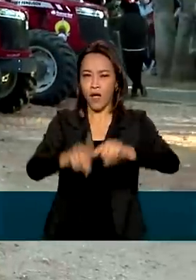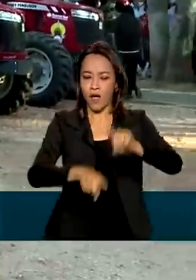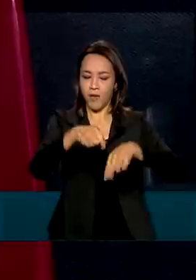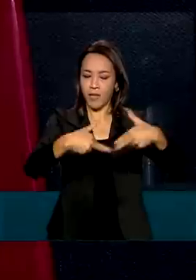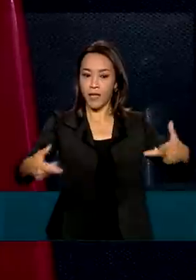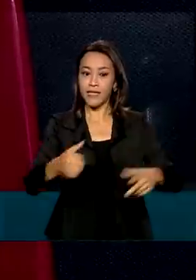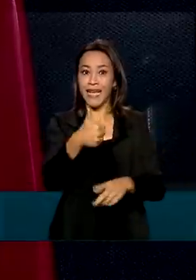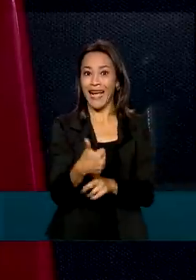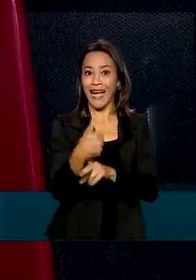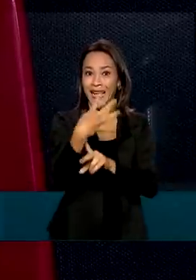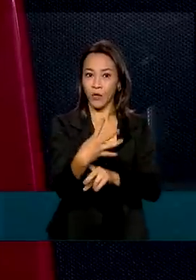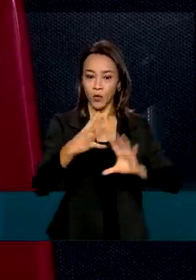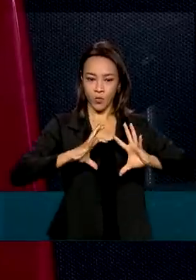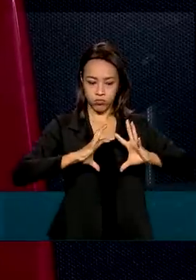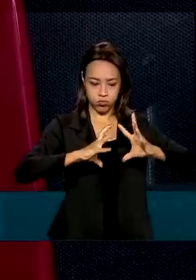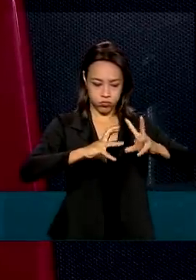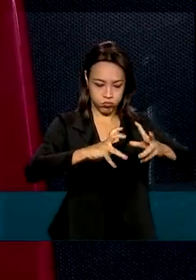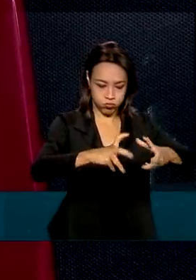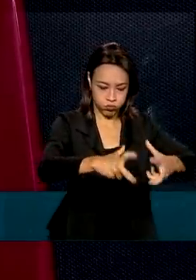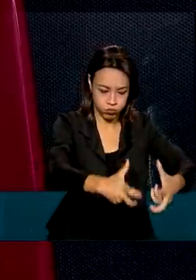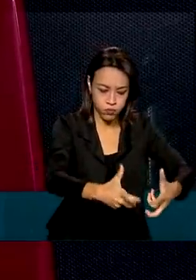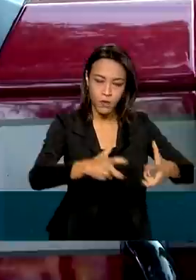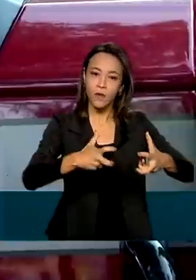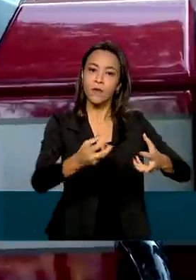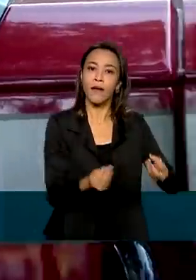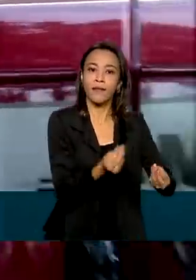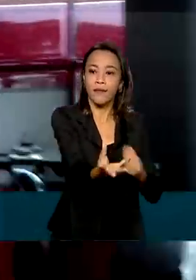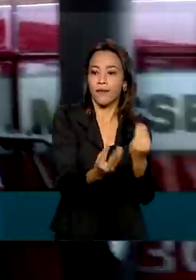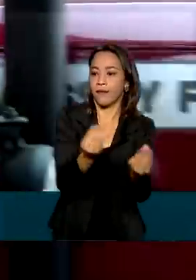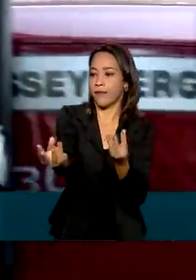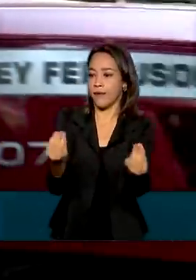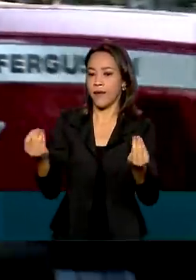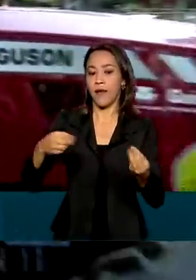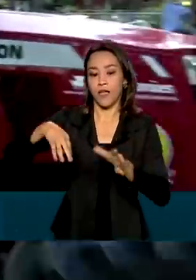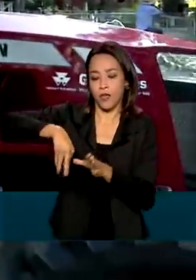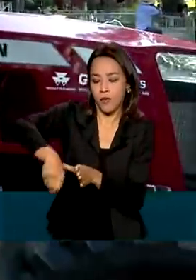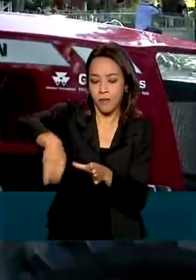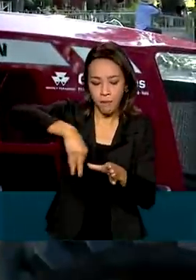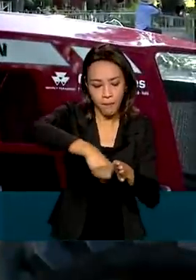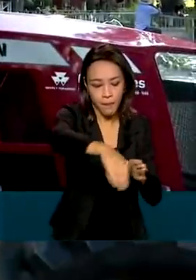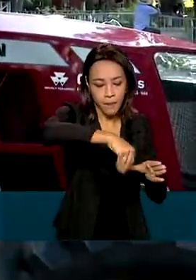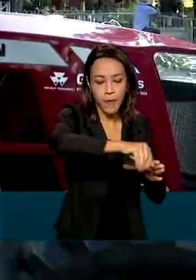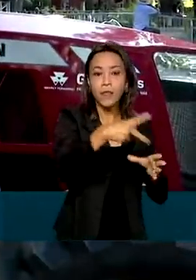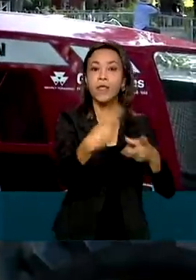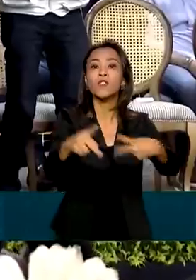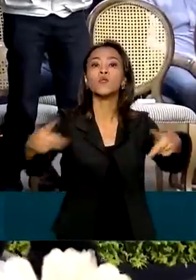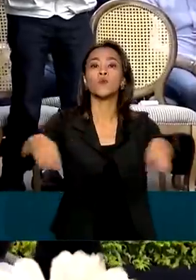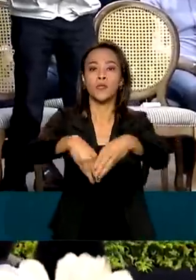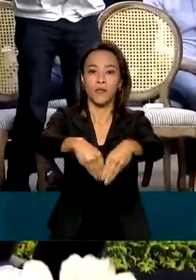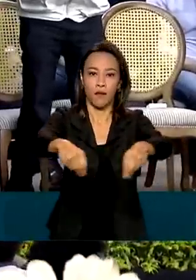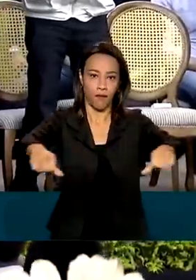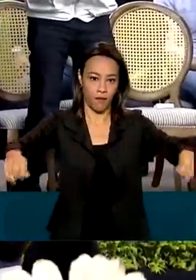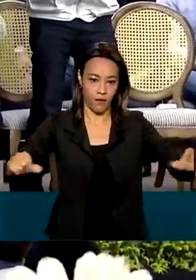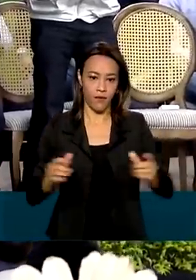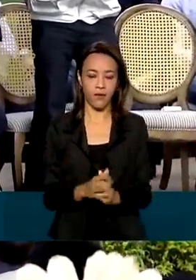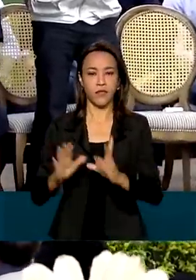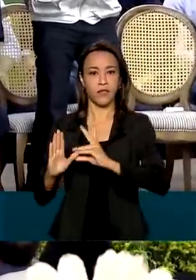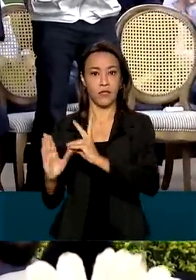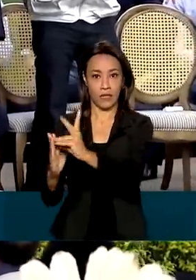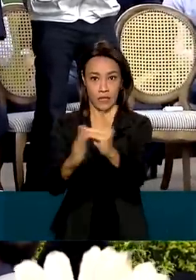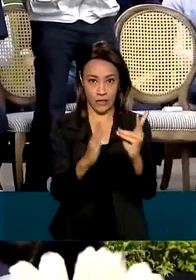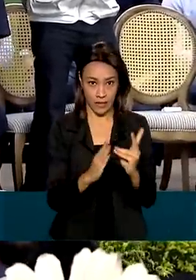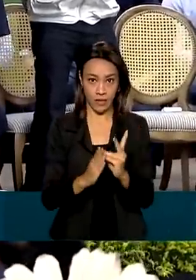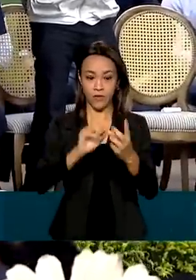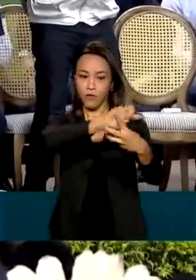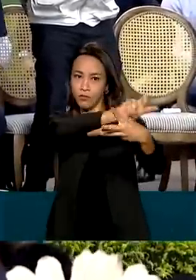tratores, equipamentos para comunidades indígenas que plantam e cultivam em suas terras. Terena, Chavante,